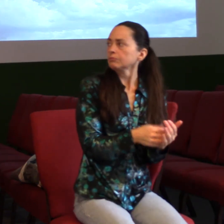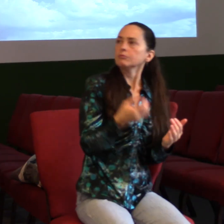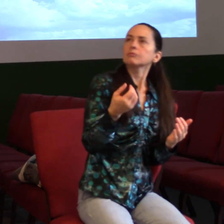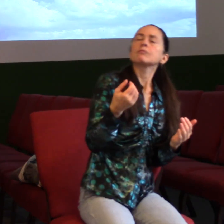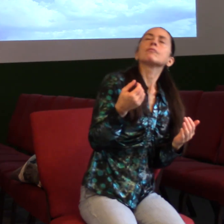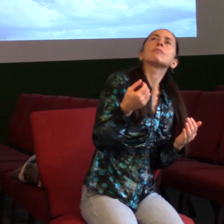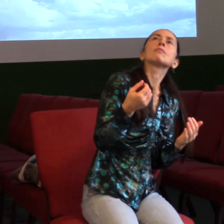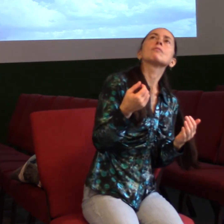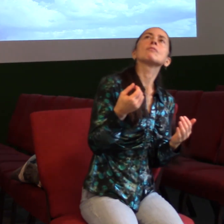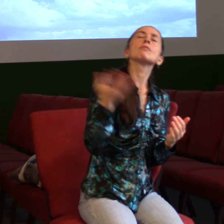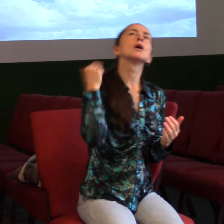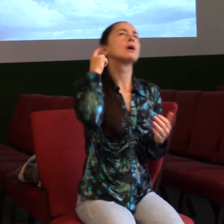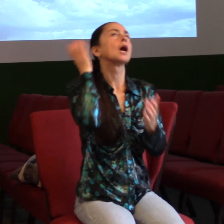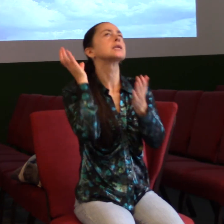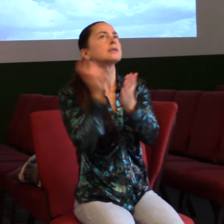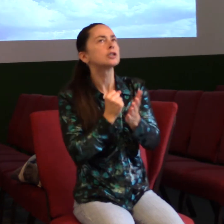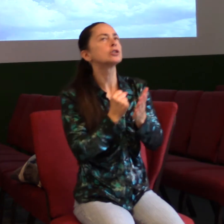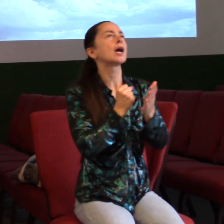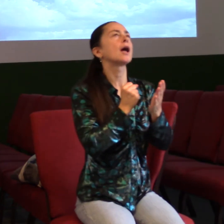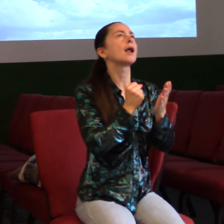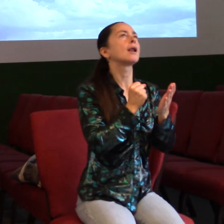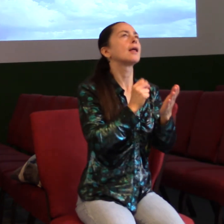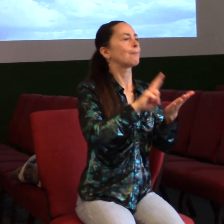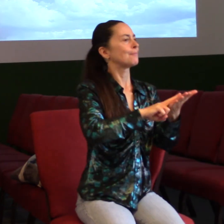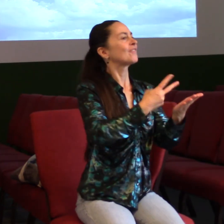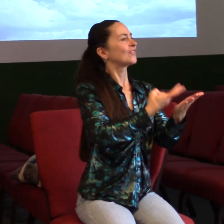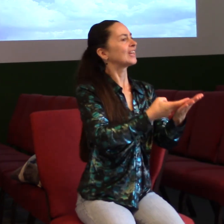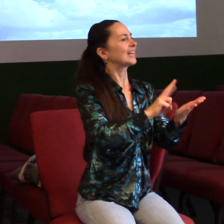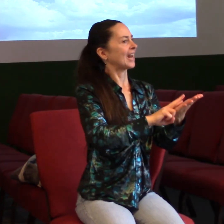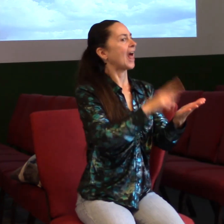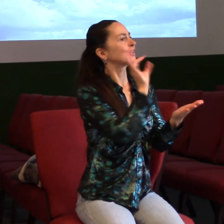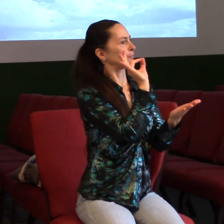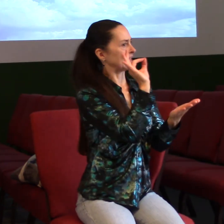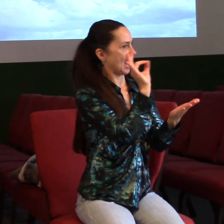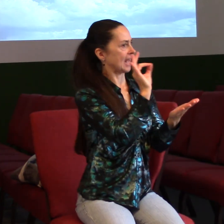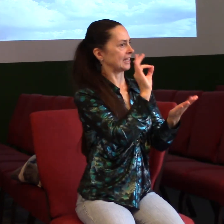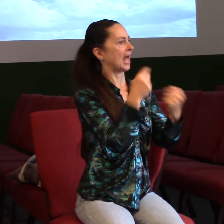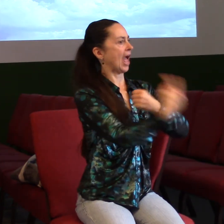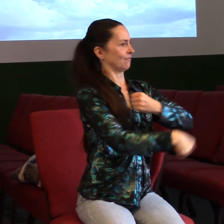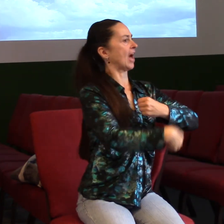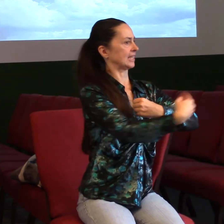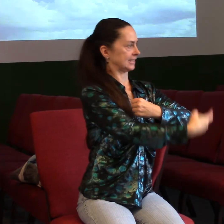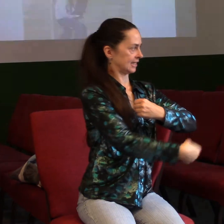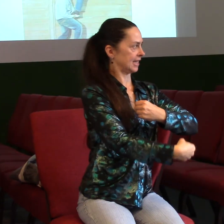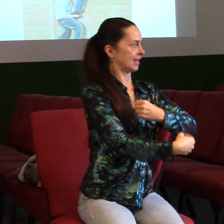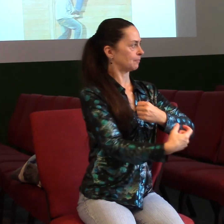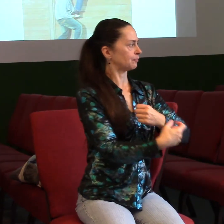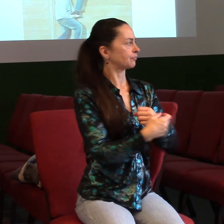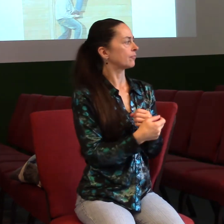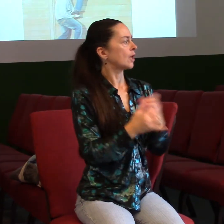listu Efeským. A já bych rád některé z těch vyšlenek dnes použil od Davea Petriho.